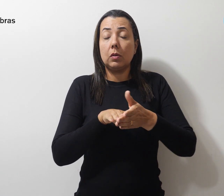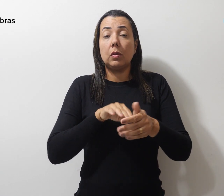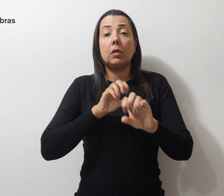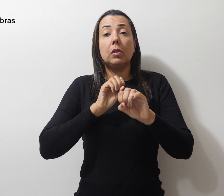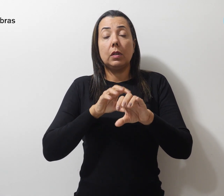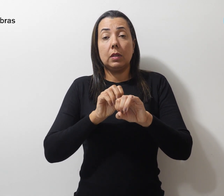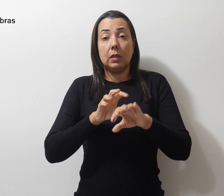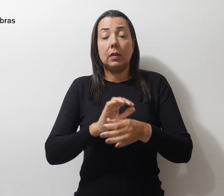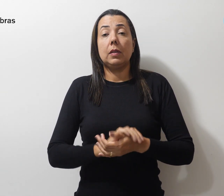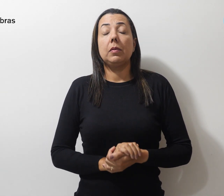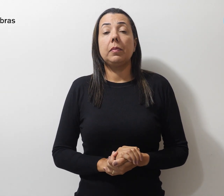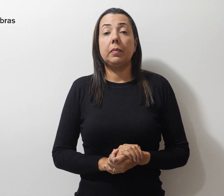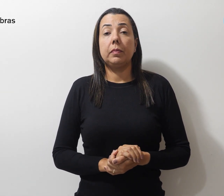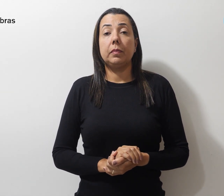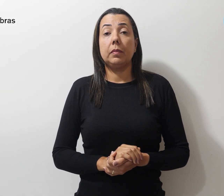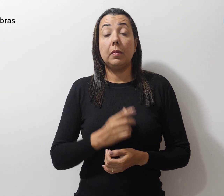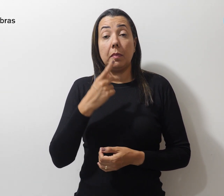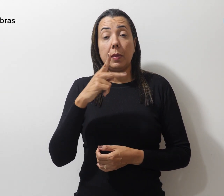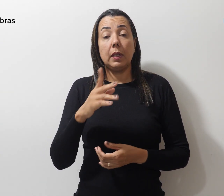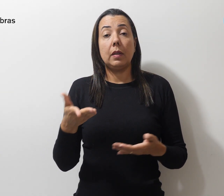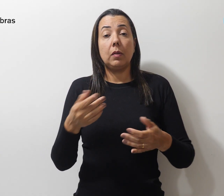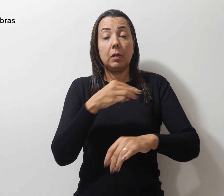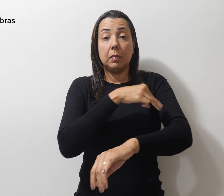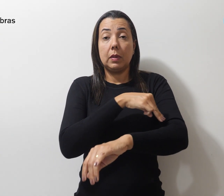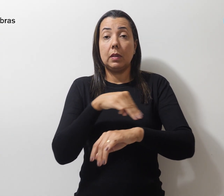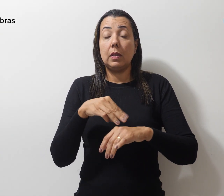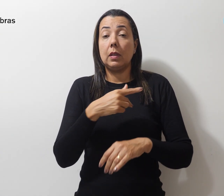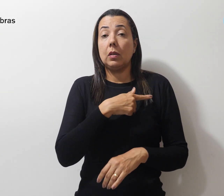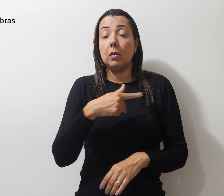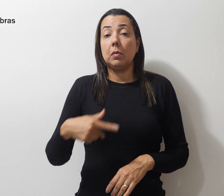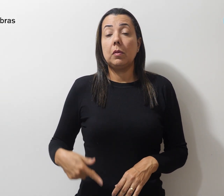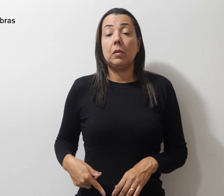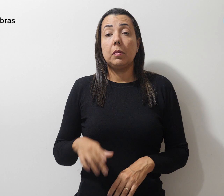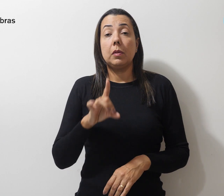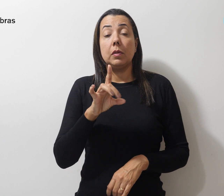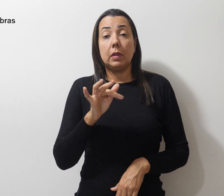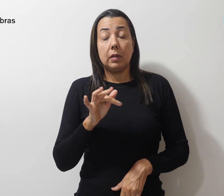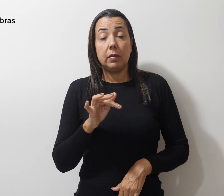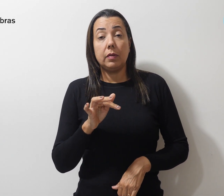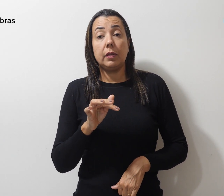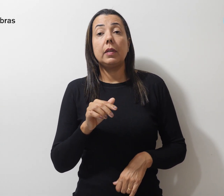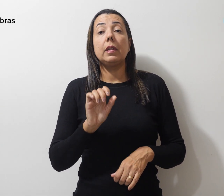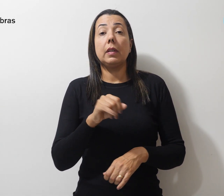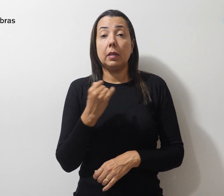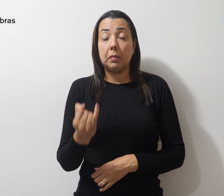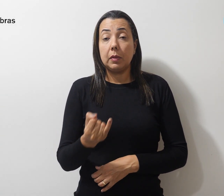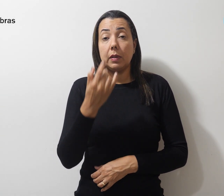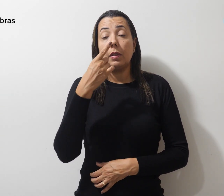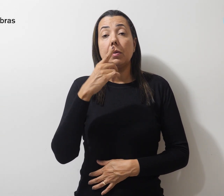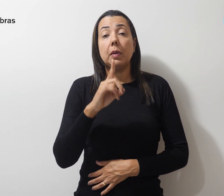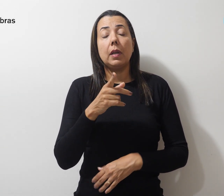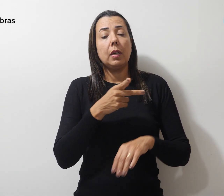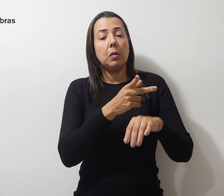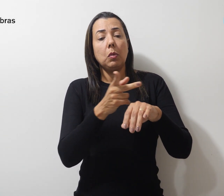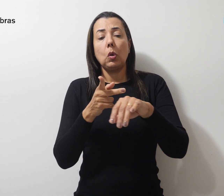educacionais para o magistério público do Distrito Federal é fundamental na busca por uma